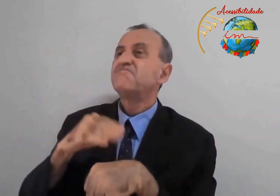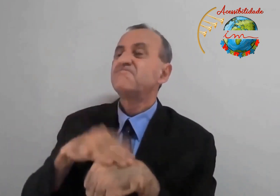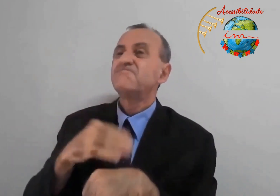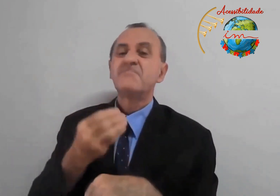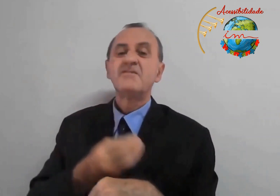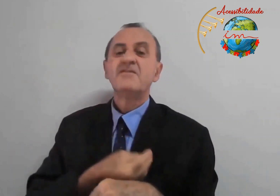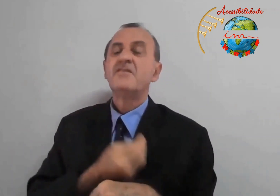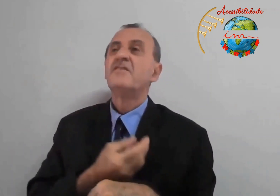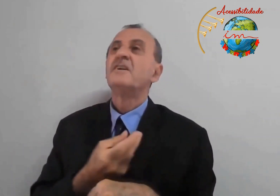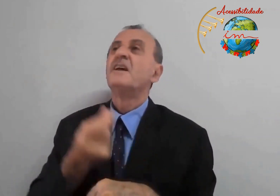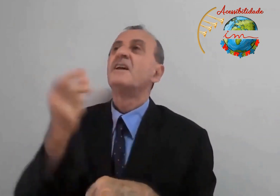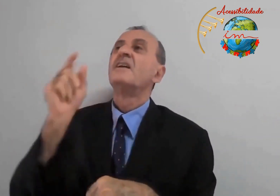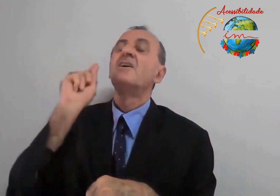vida eterna?